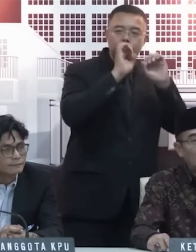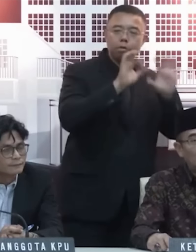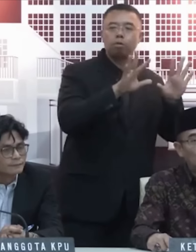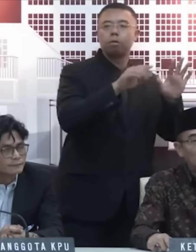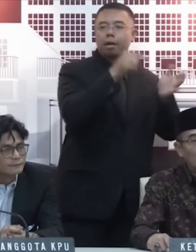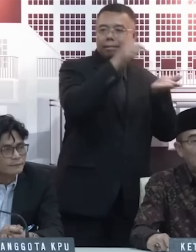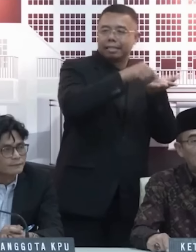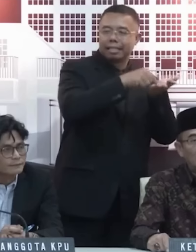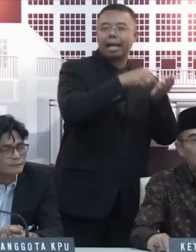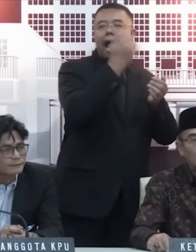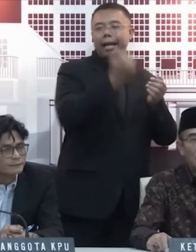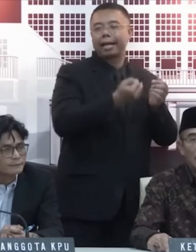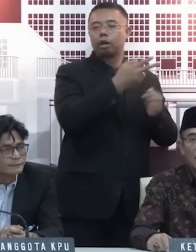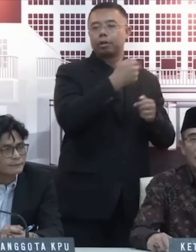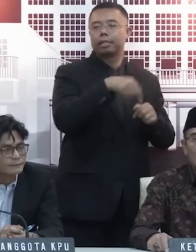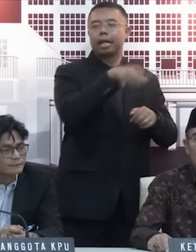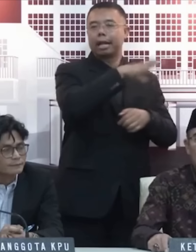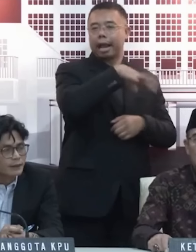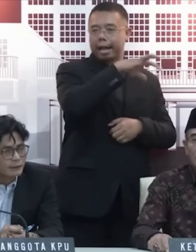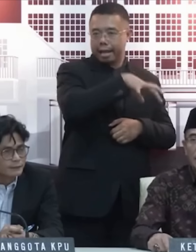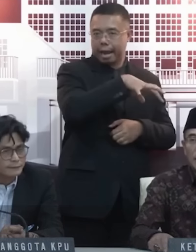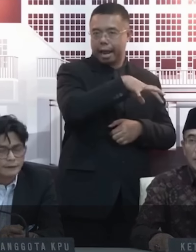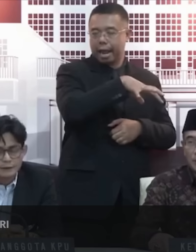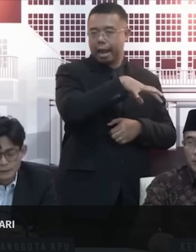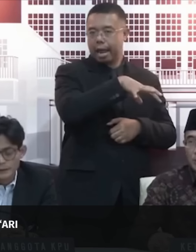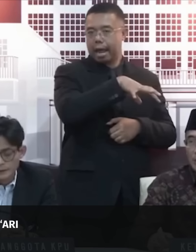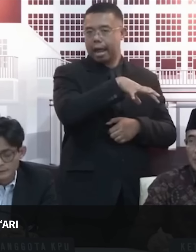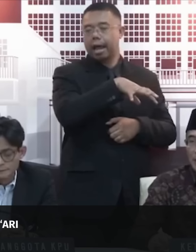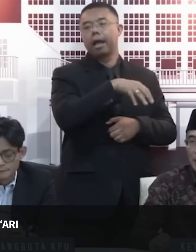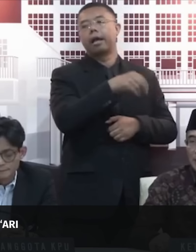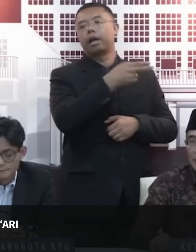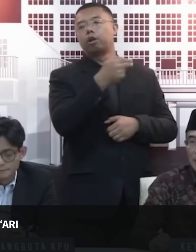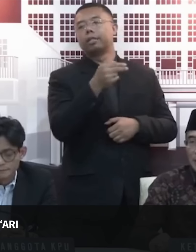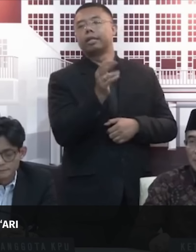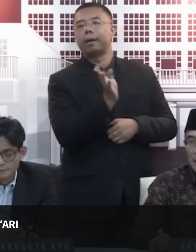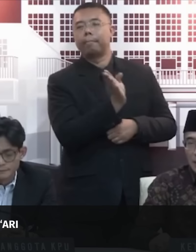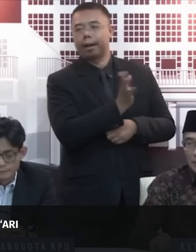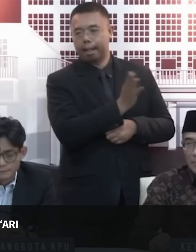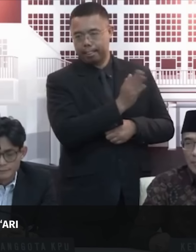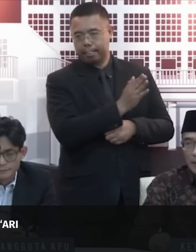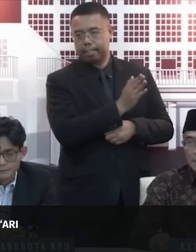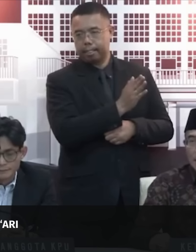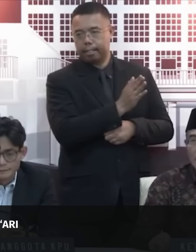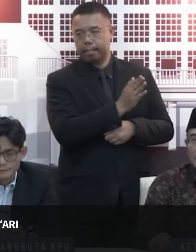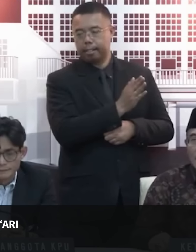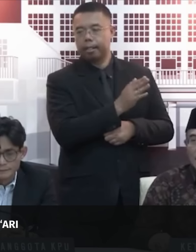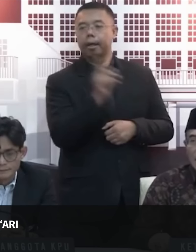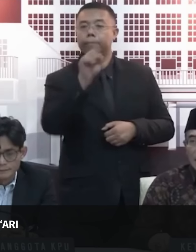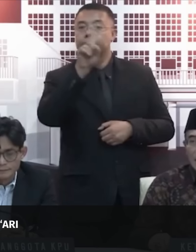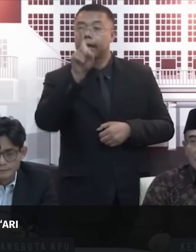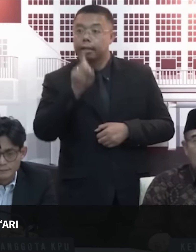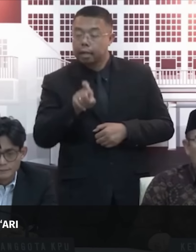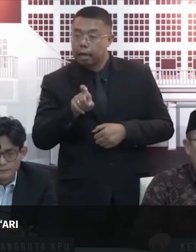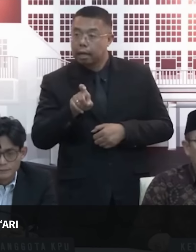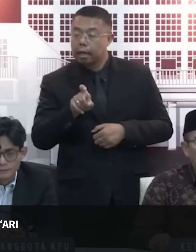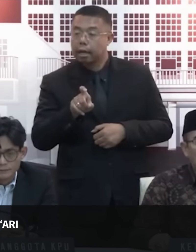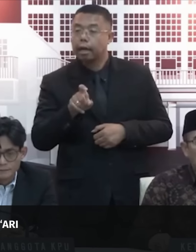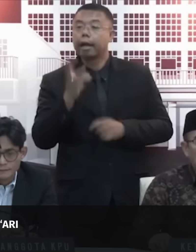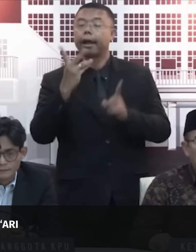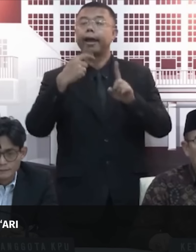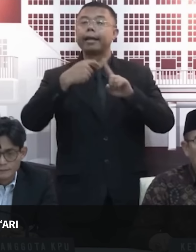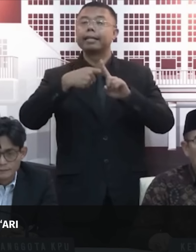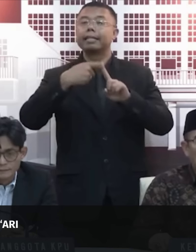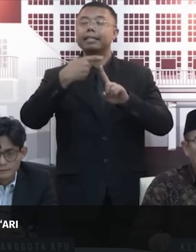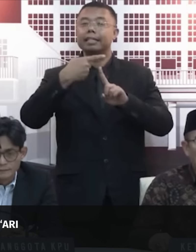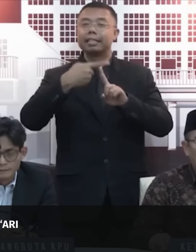paling akhir di Indonesia, yaitu wilayah waktu Indonesia bagian Barat. Nah, pertanyaannya exit poll